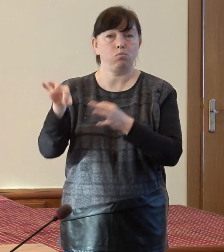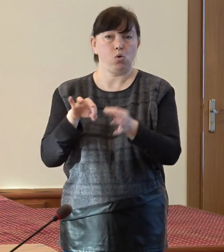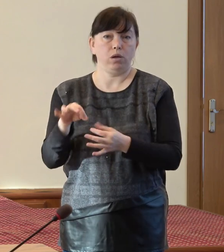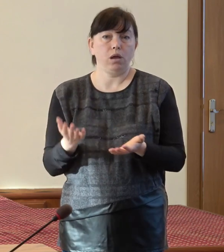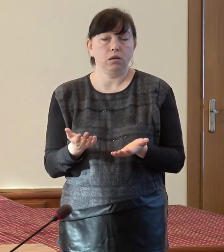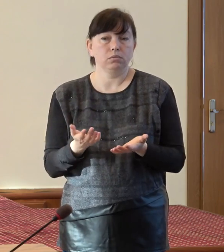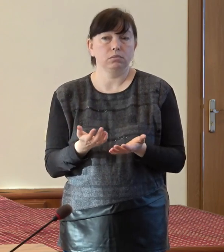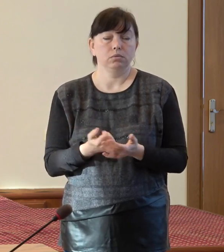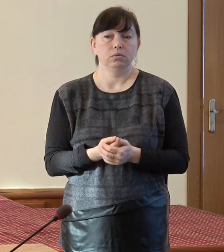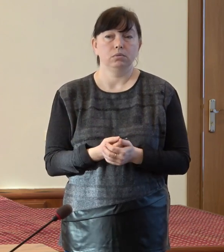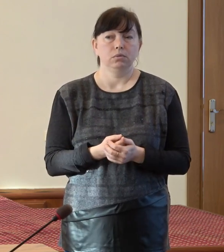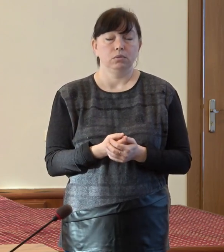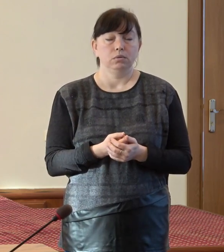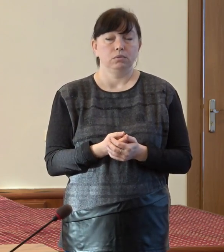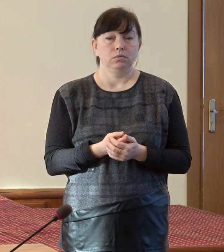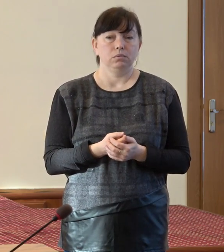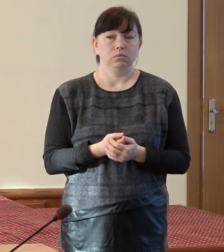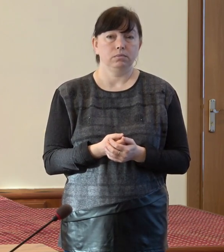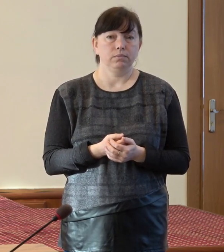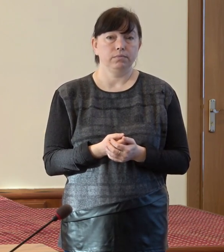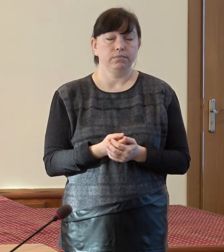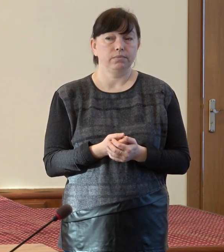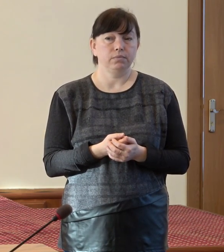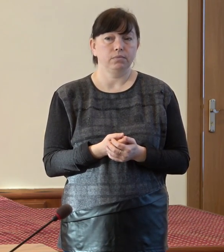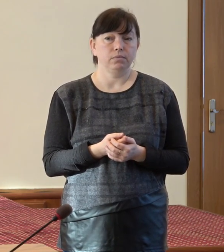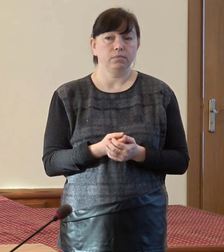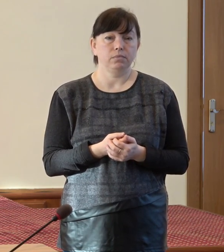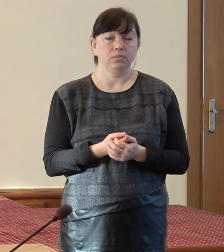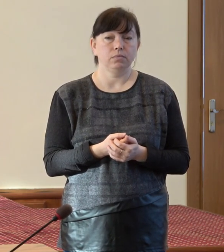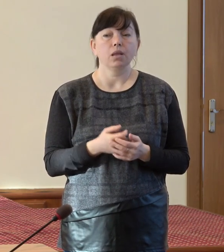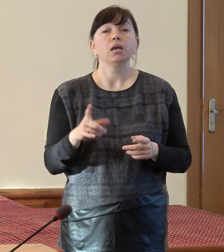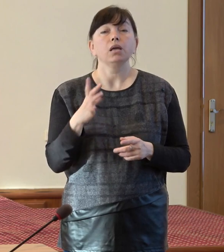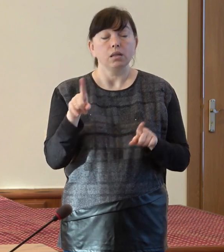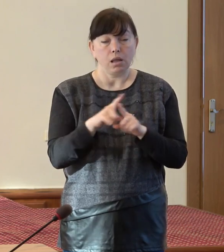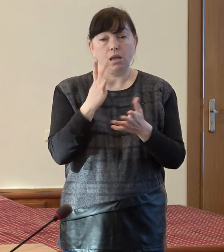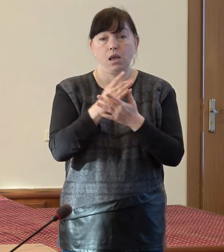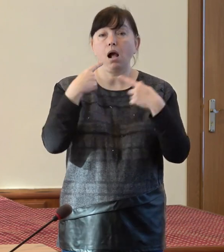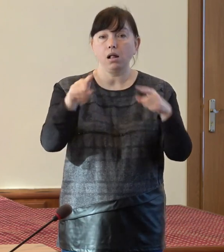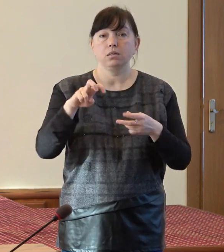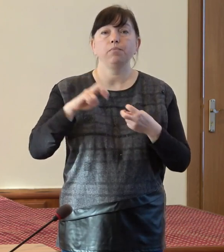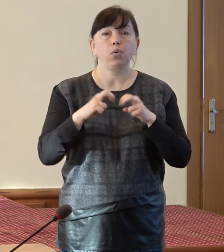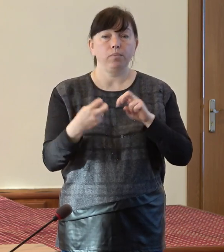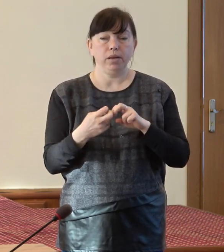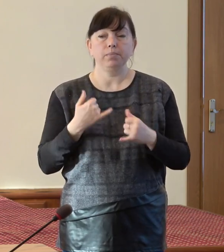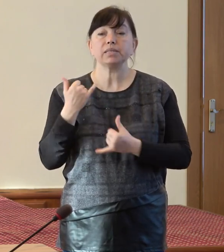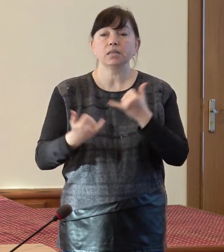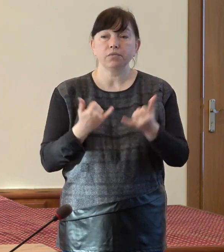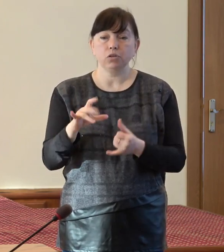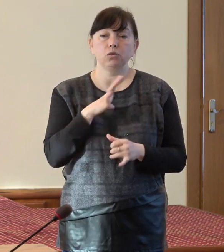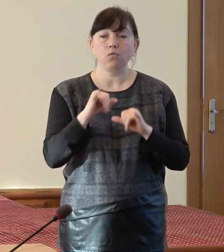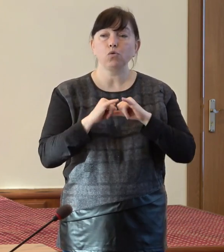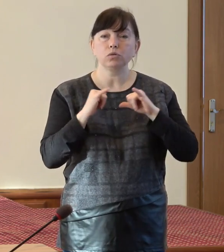finanțarea dintr-un proiect sau altul. Mai este și altă problemă. Serviciile au fost